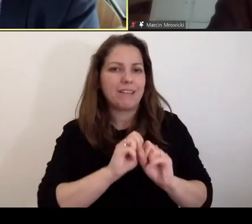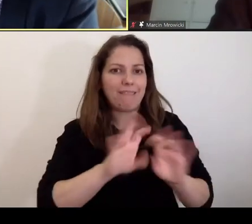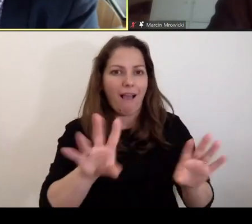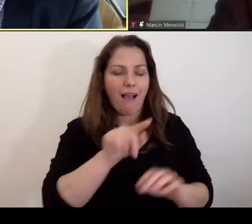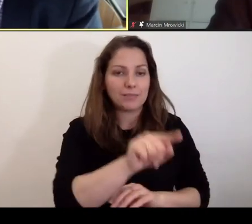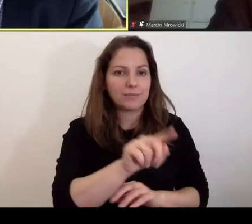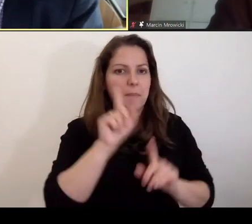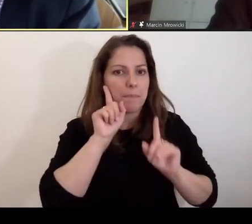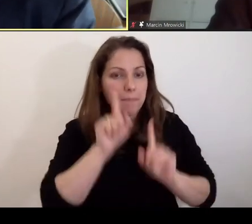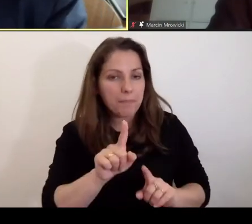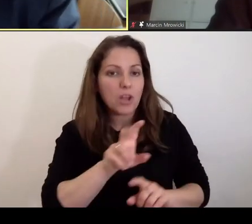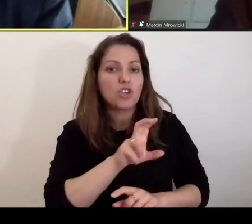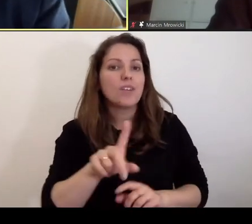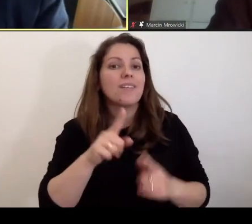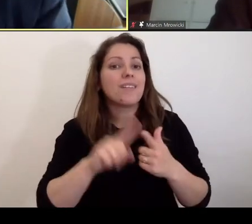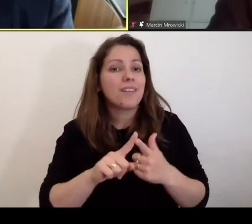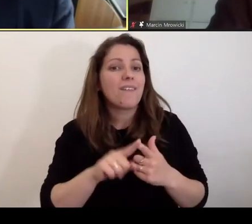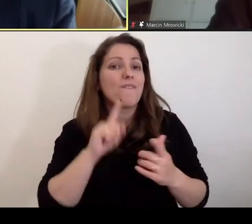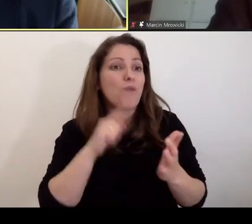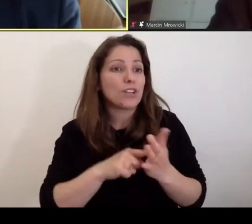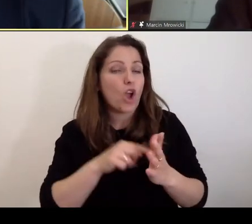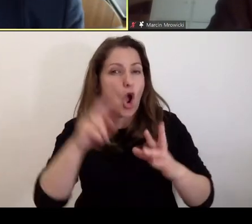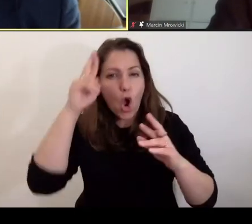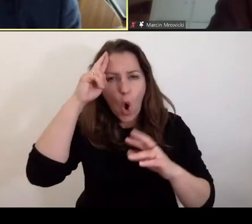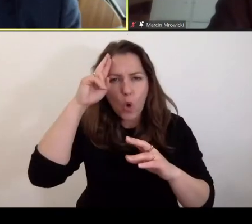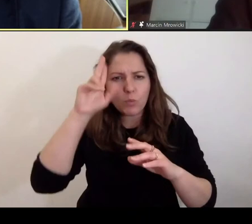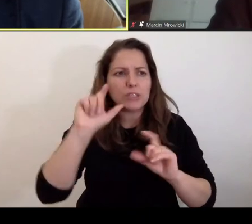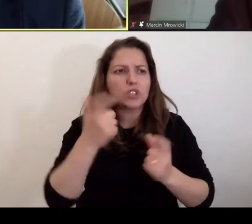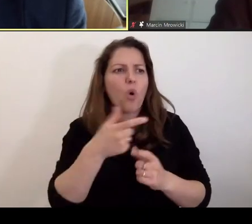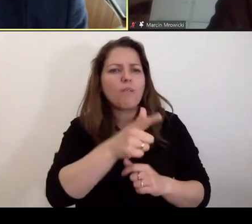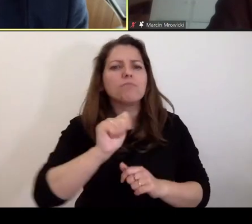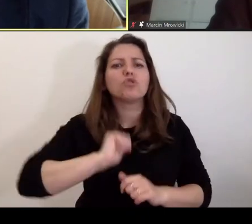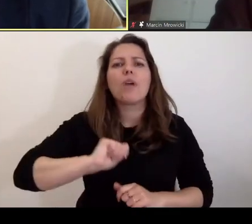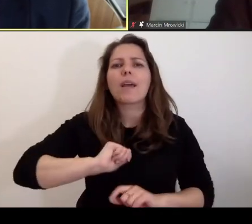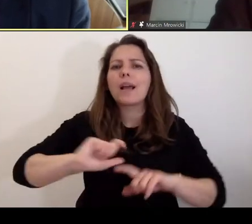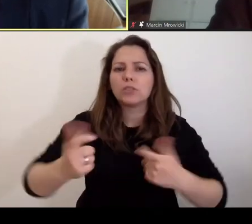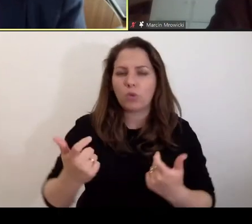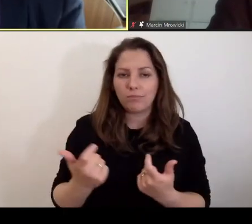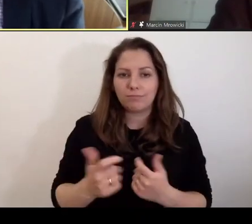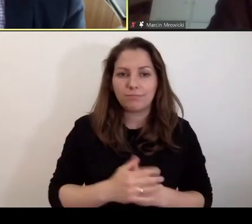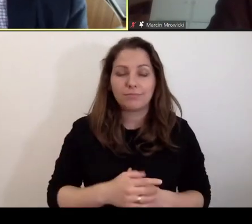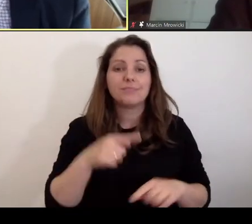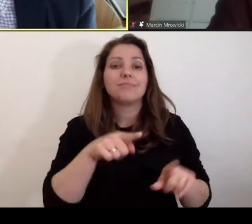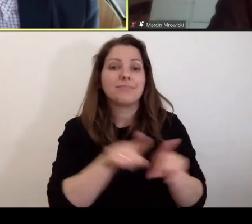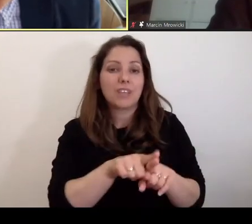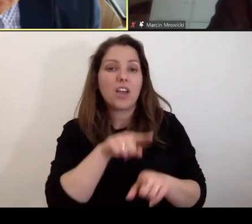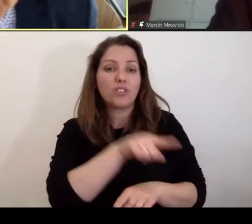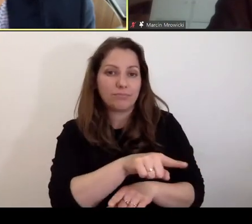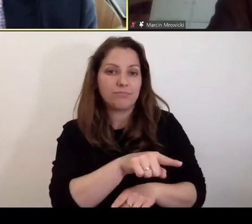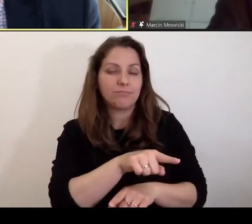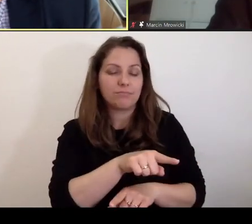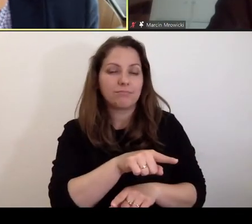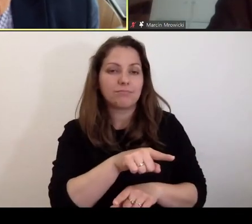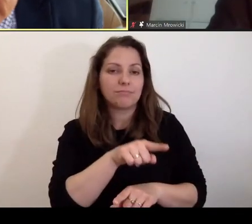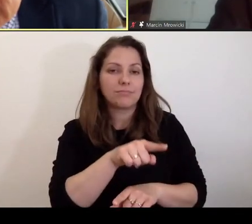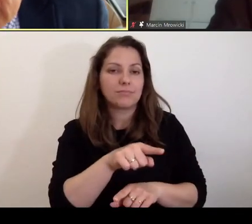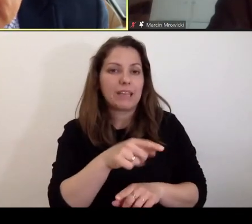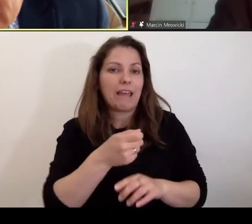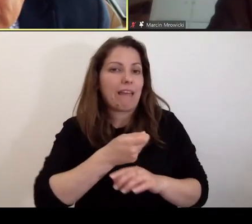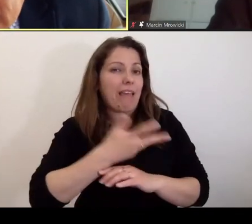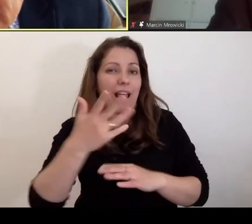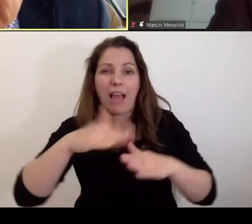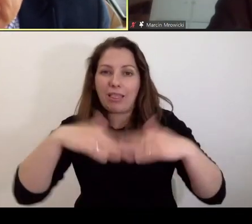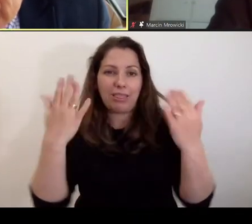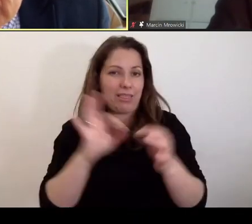a zatem, czy właściwie rozumie, co go czeka. I to jest posiedzenie, które potrafi trwać kilka dni